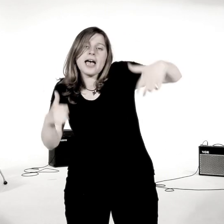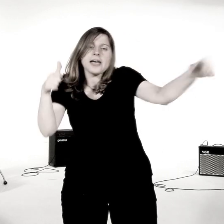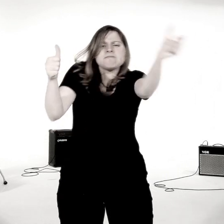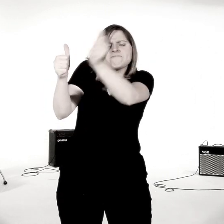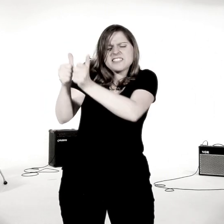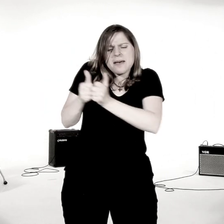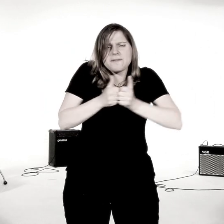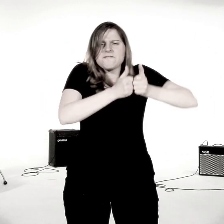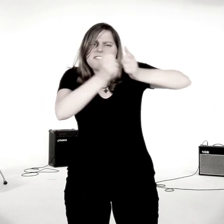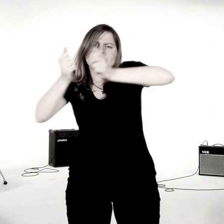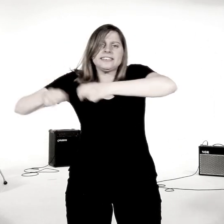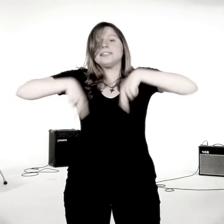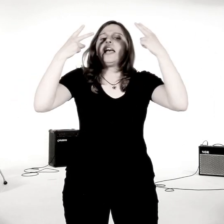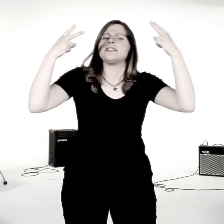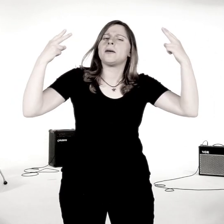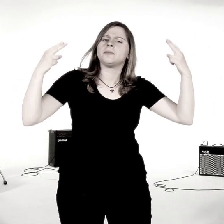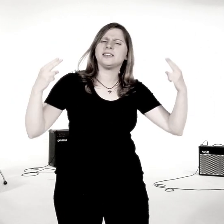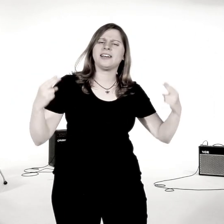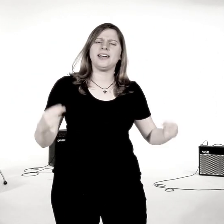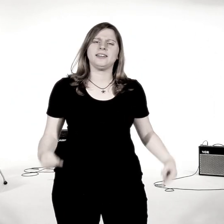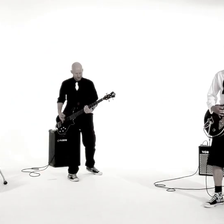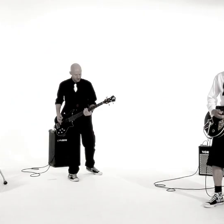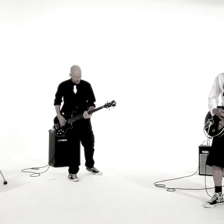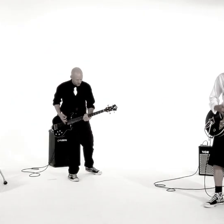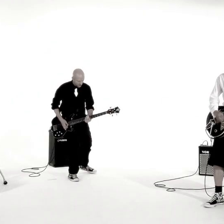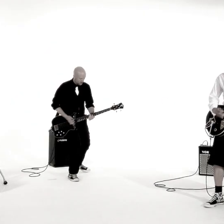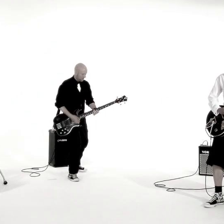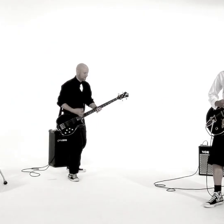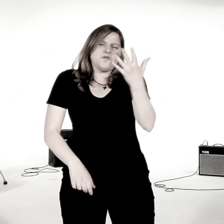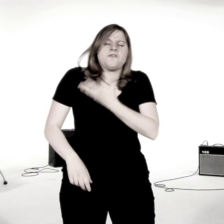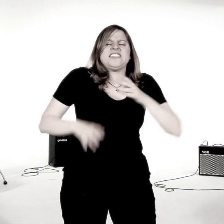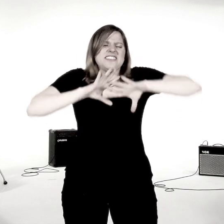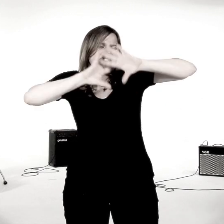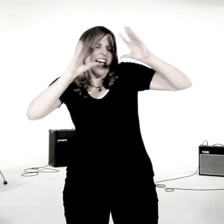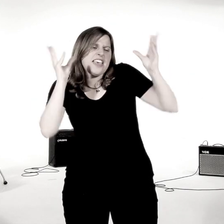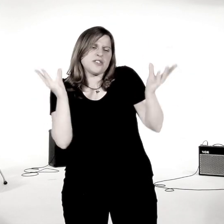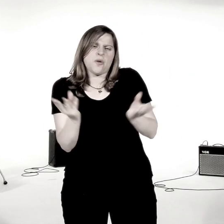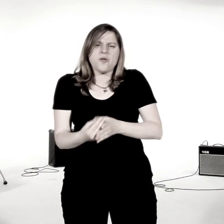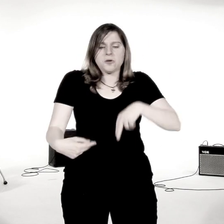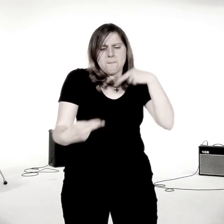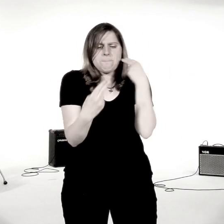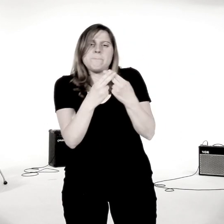Nach der perfekten Zweisamkeit Du willst, alles rundum